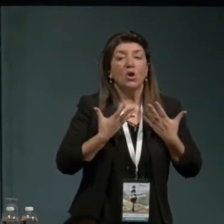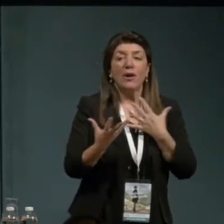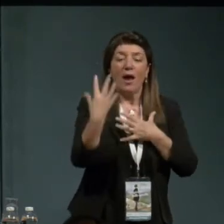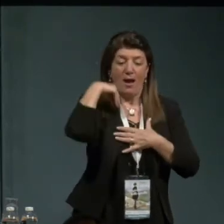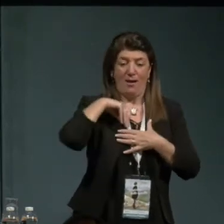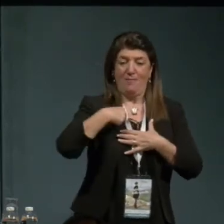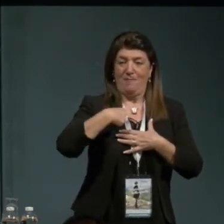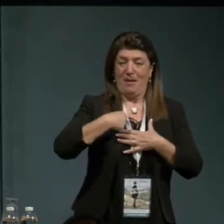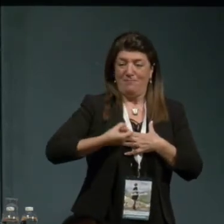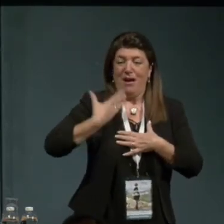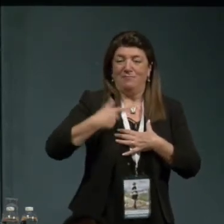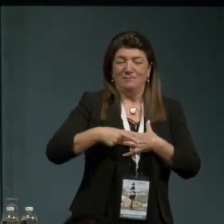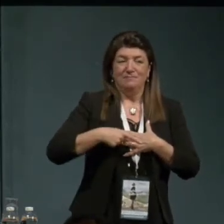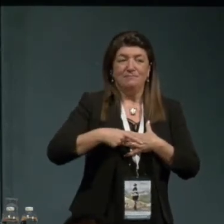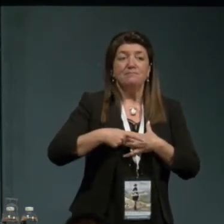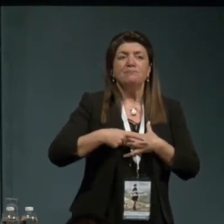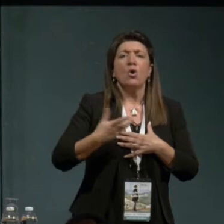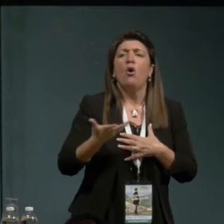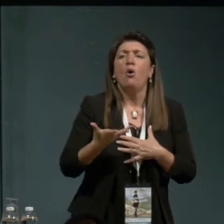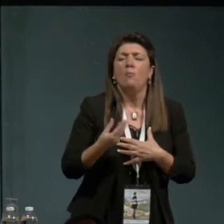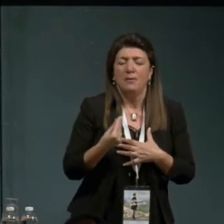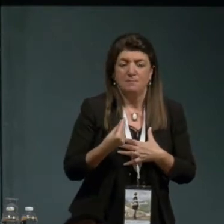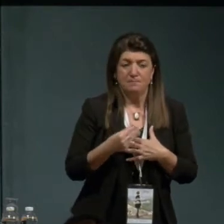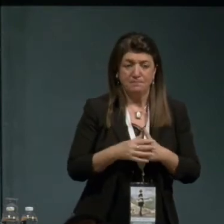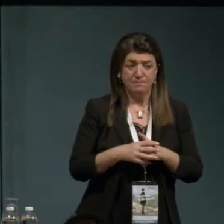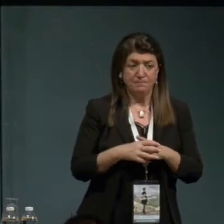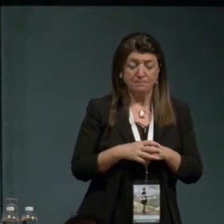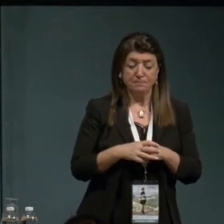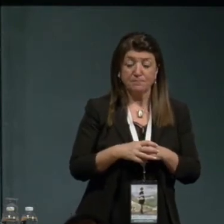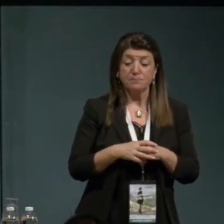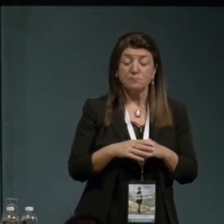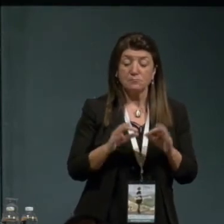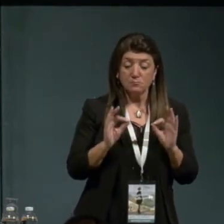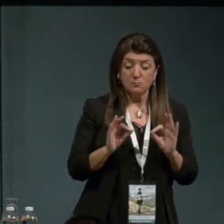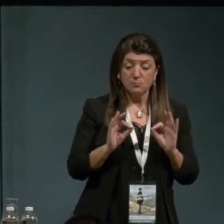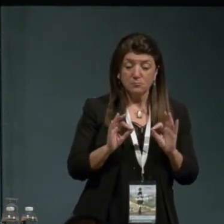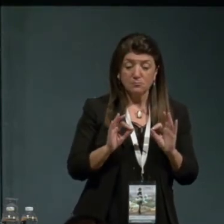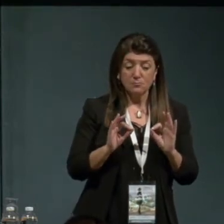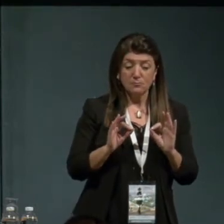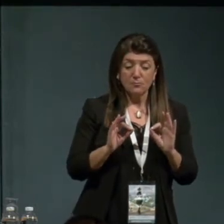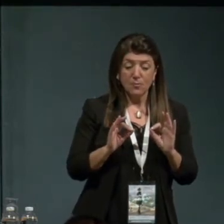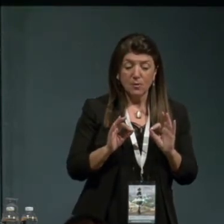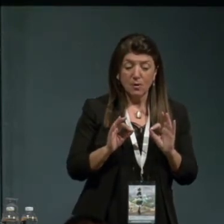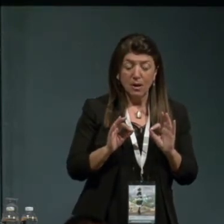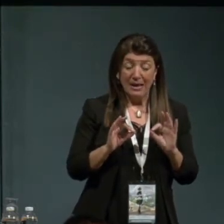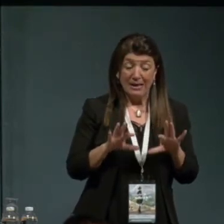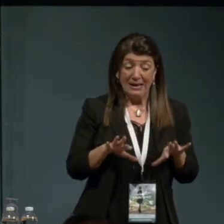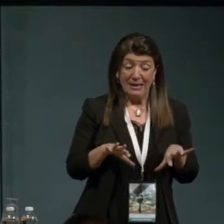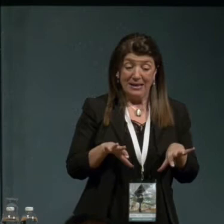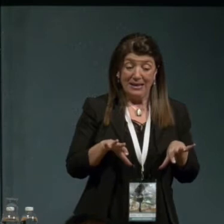Come? Per il fatto che a partire dell'inizio degli